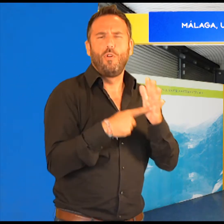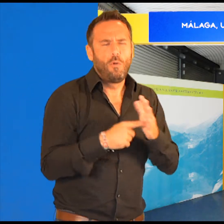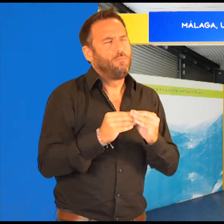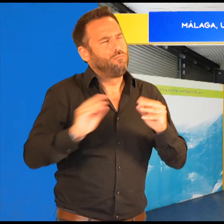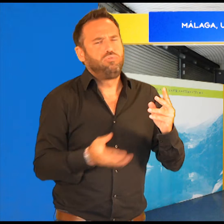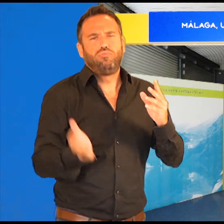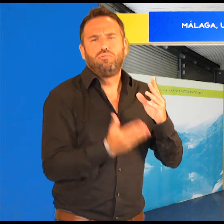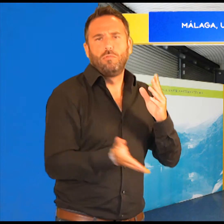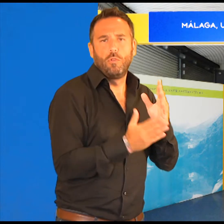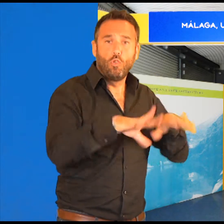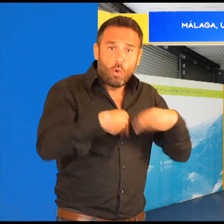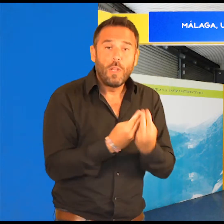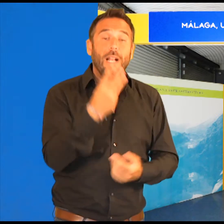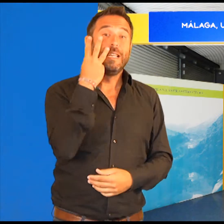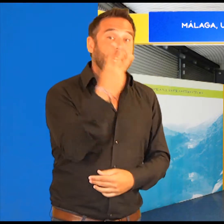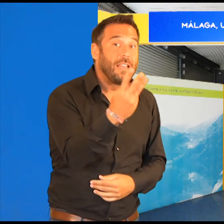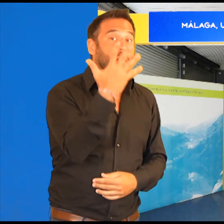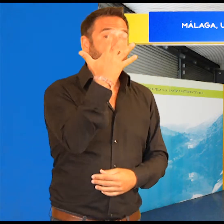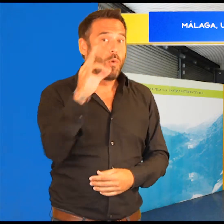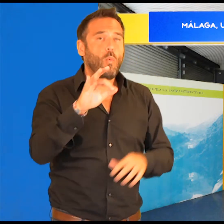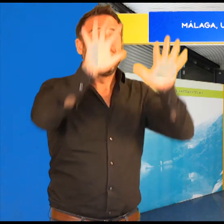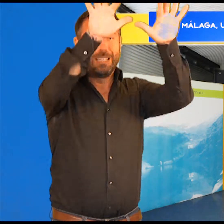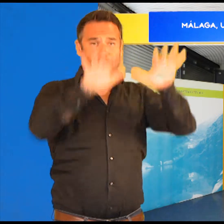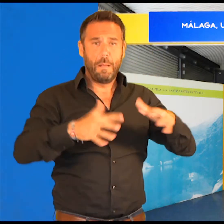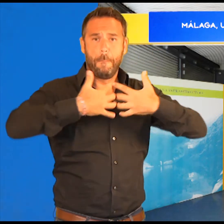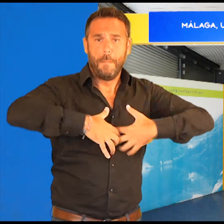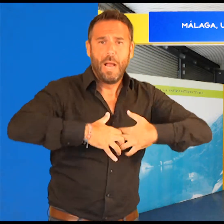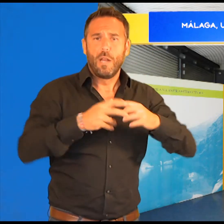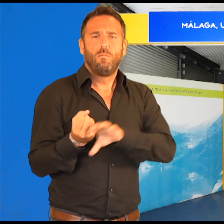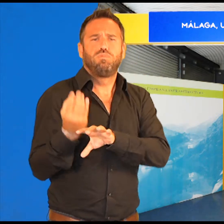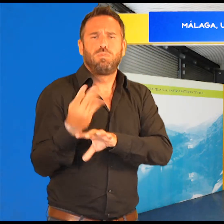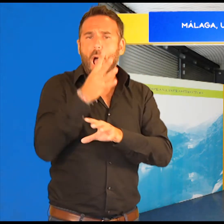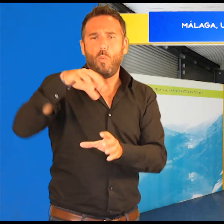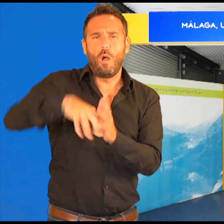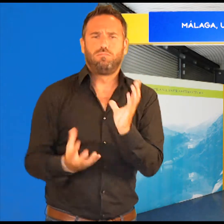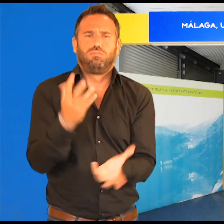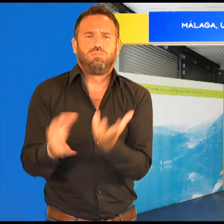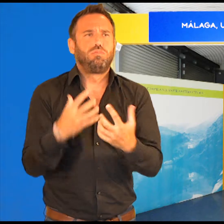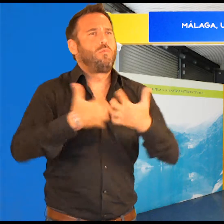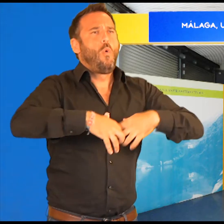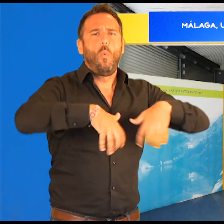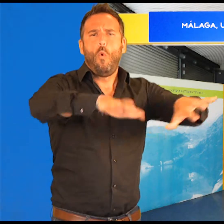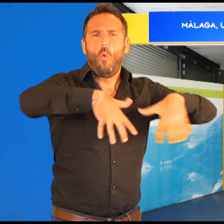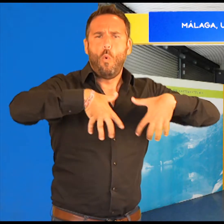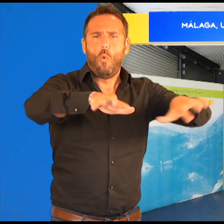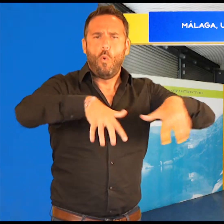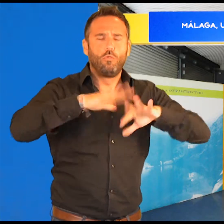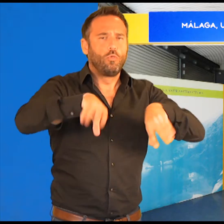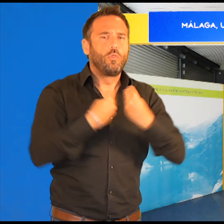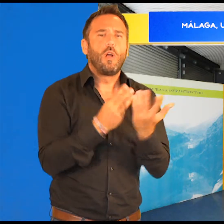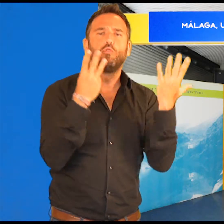Contaba con 350 telares movidos por dos máquinas de vapor y daba trabajo a unas 800 personas.